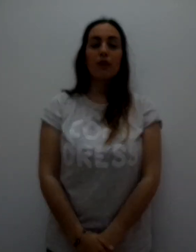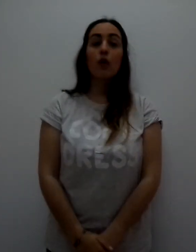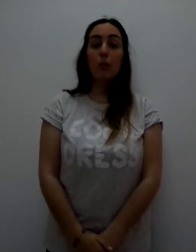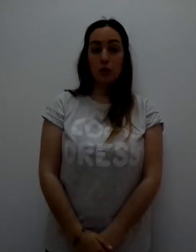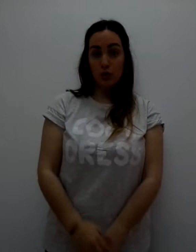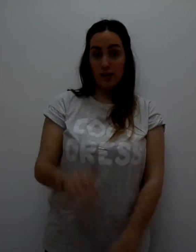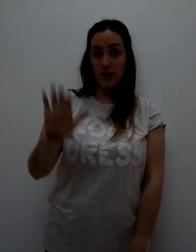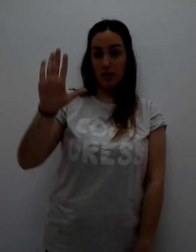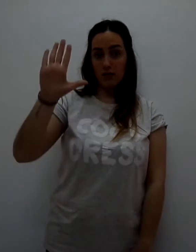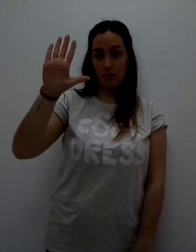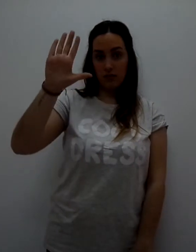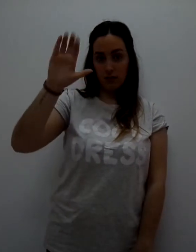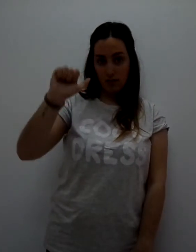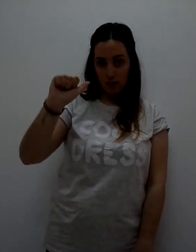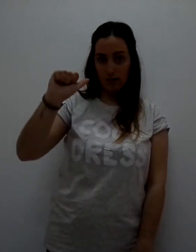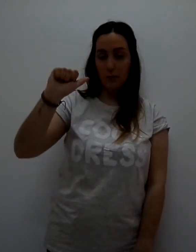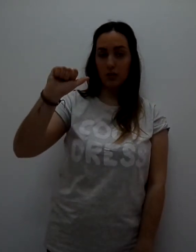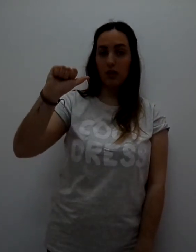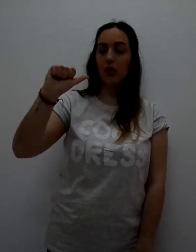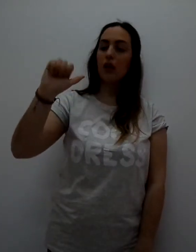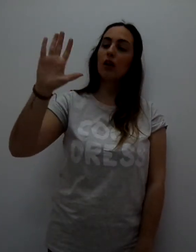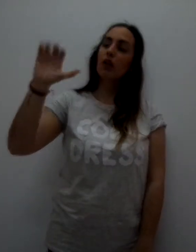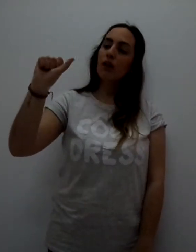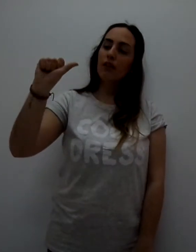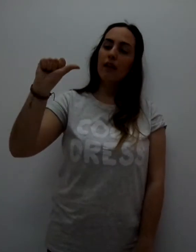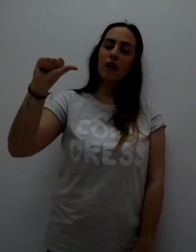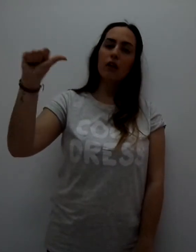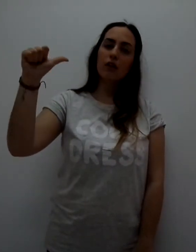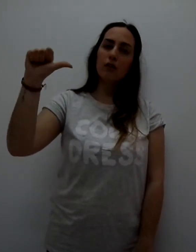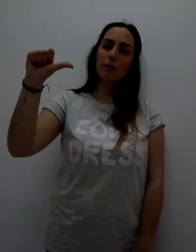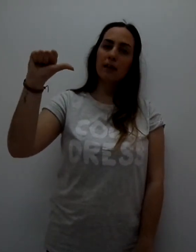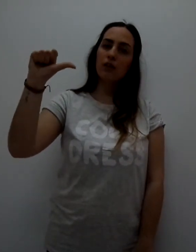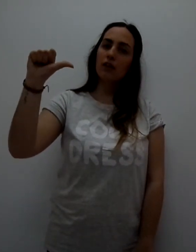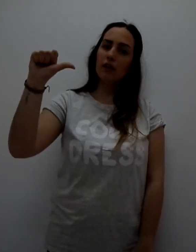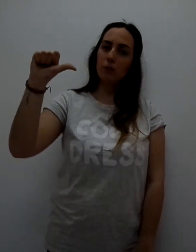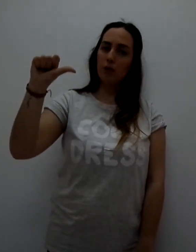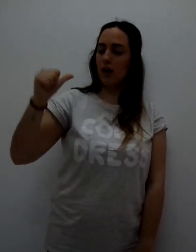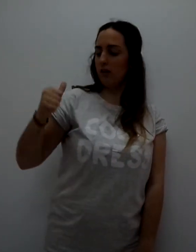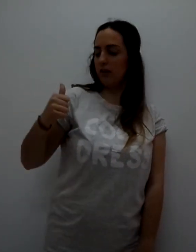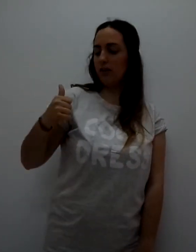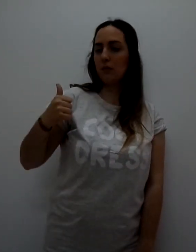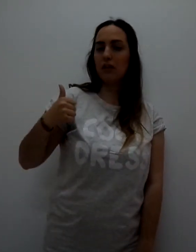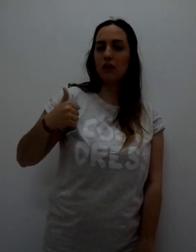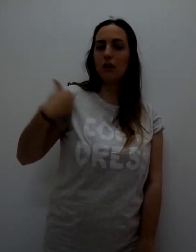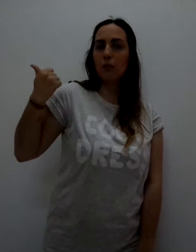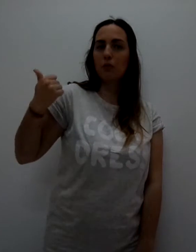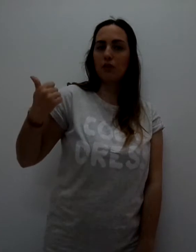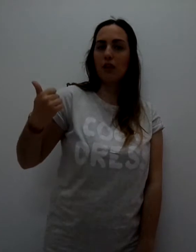Oportunidad. Cerramos todos los dedos. Menos el pulgar. Y damos aquí. Oportunidad.